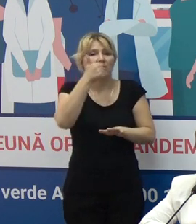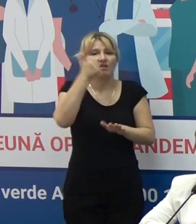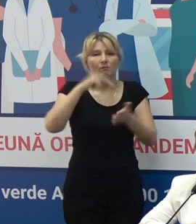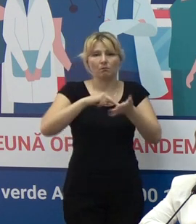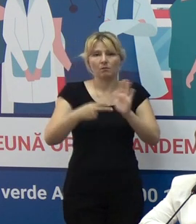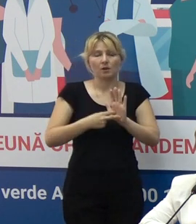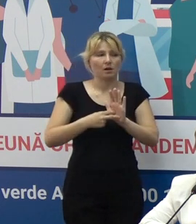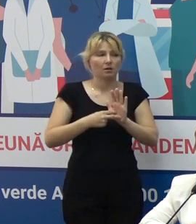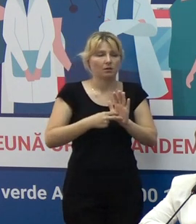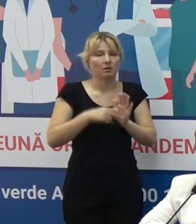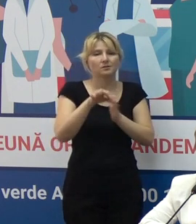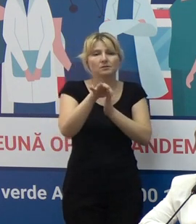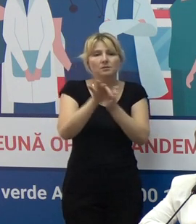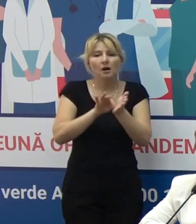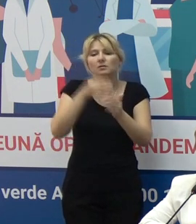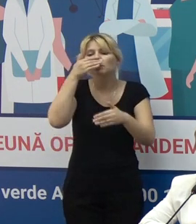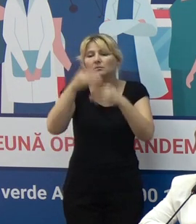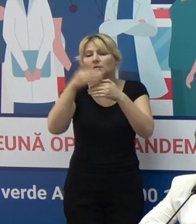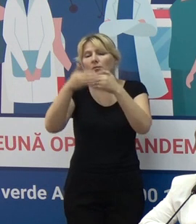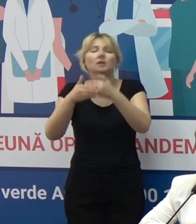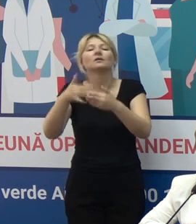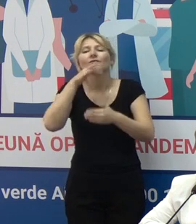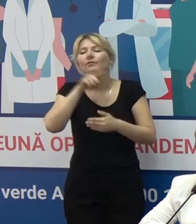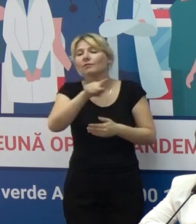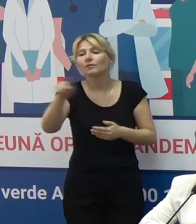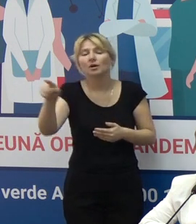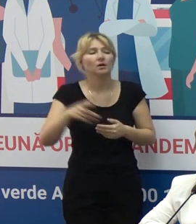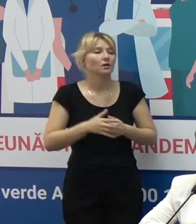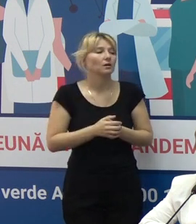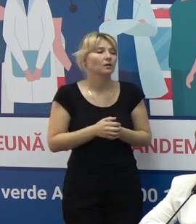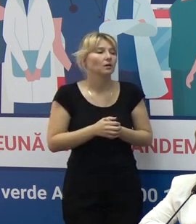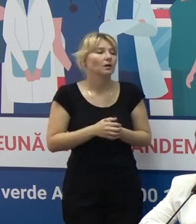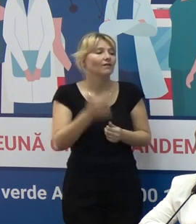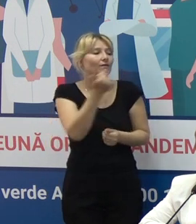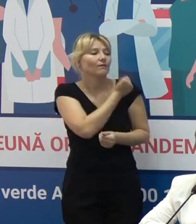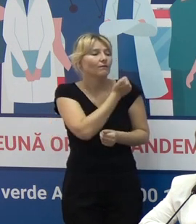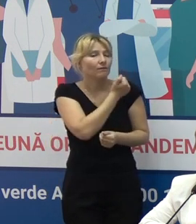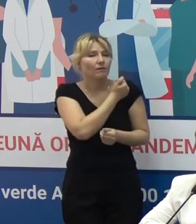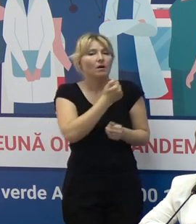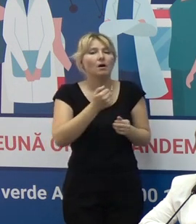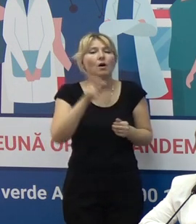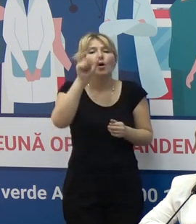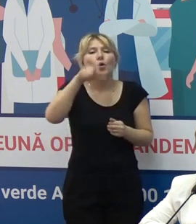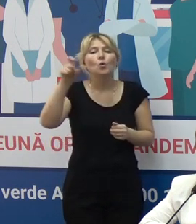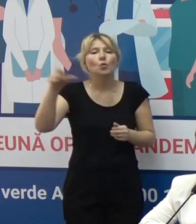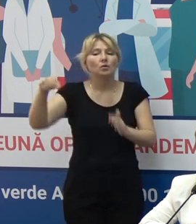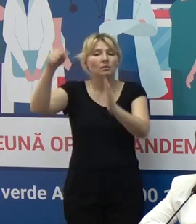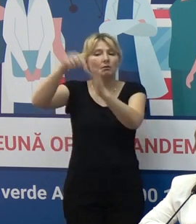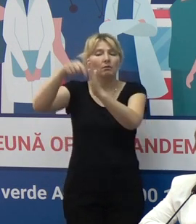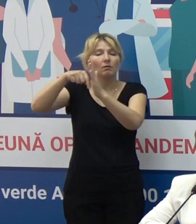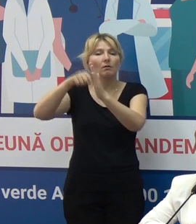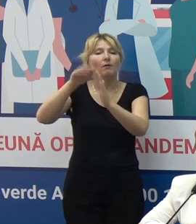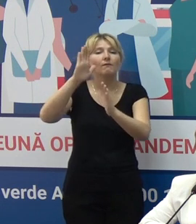perioada imediat următoarele săptămâni. Mă refer la vaccinarea în rândul angajaților din